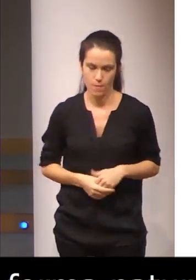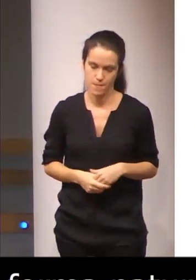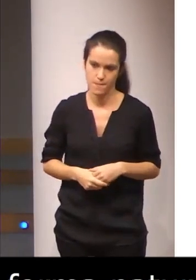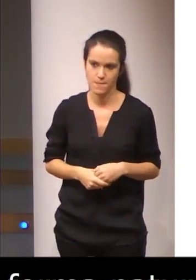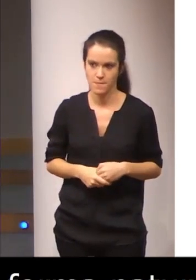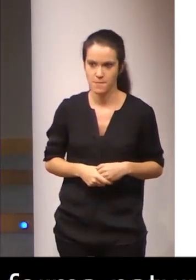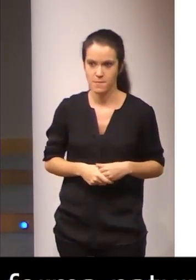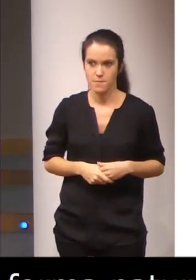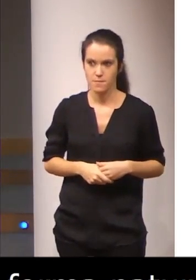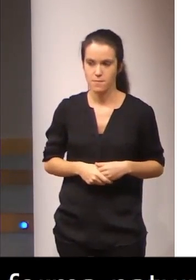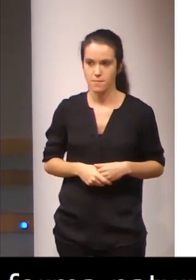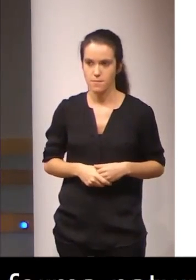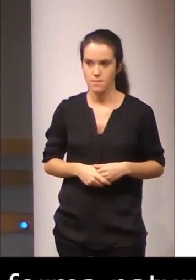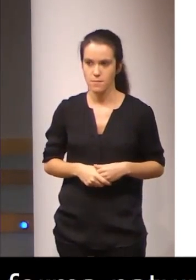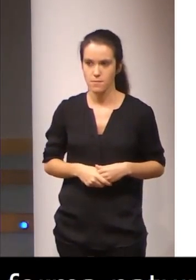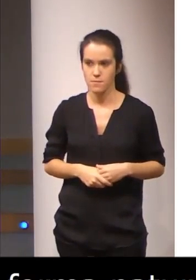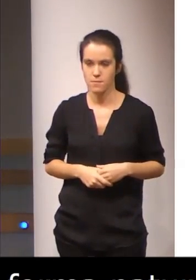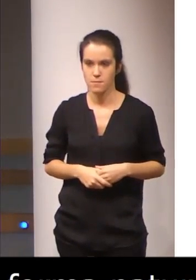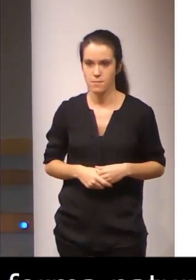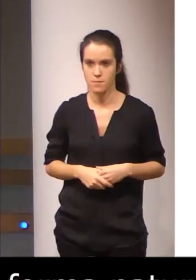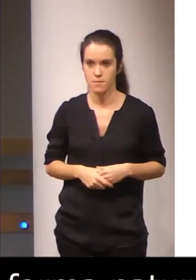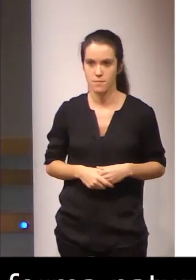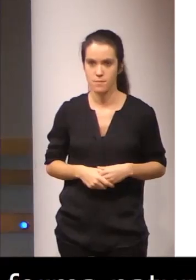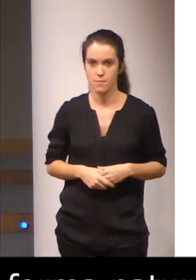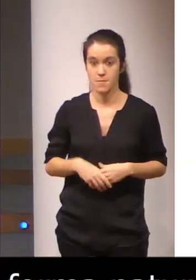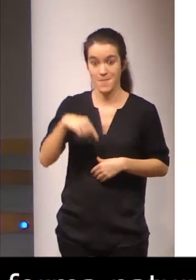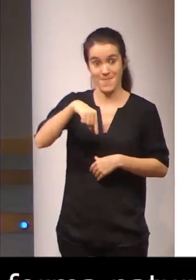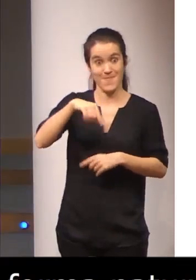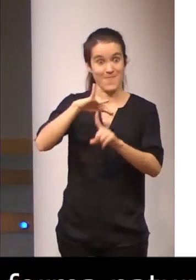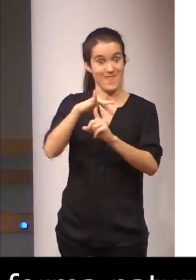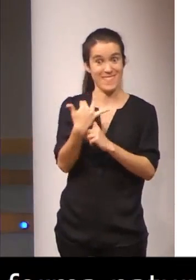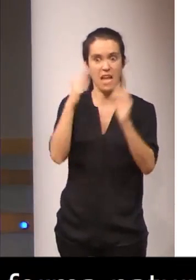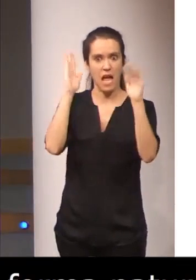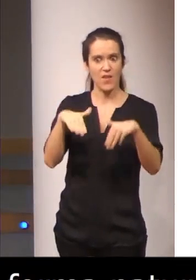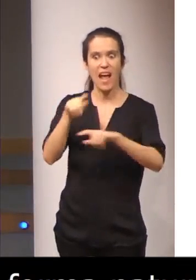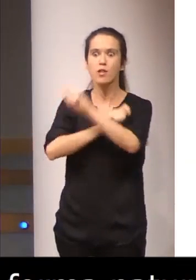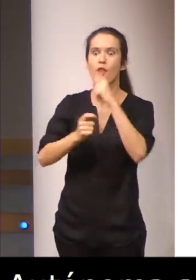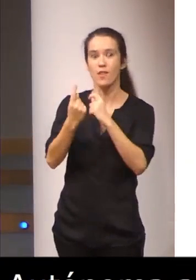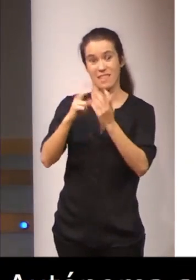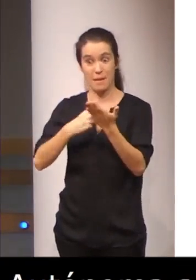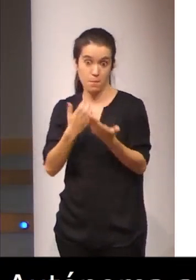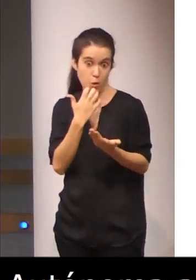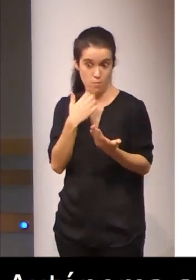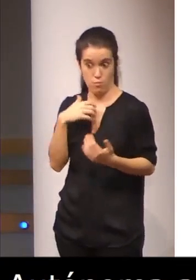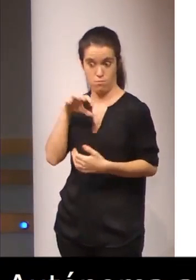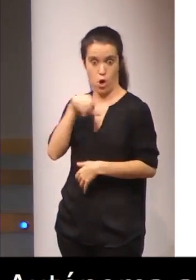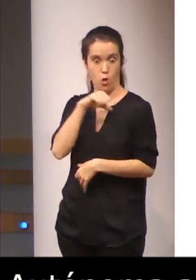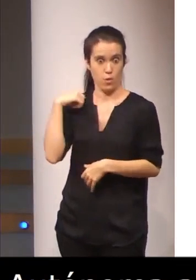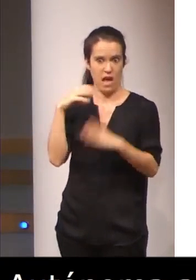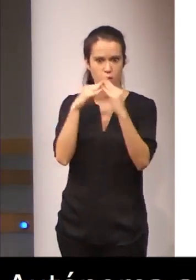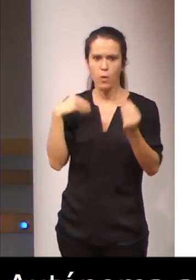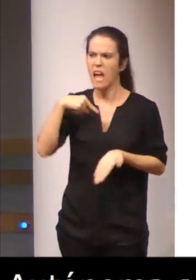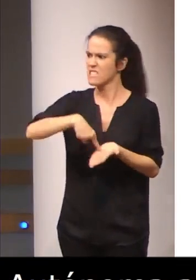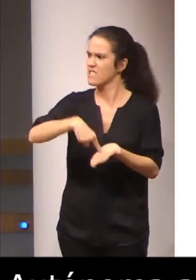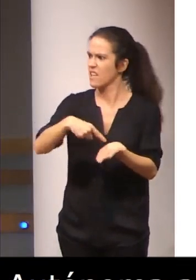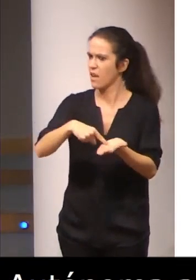esta situación, que muchas asociaciones de intérprete, al menos en comunidad autonómica andaluza, pues exijan, de forma natural,